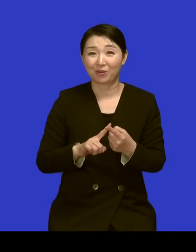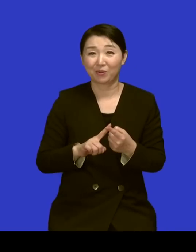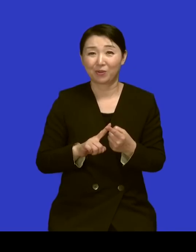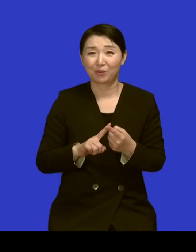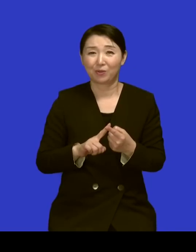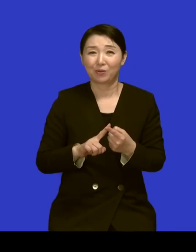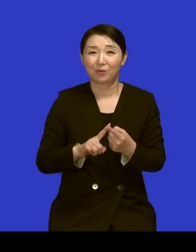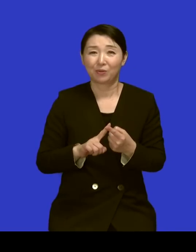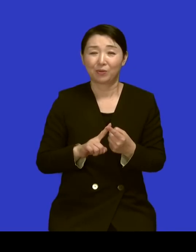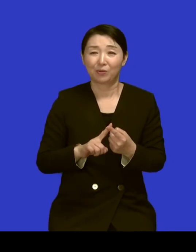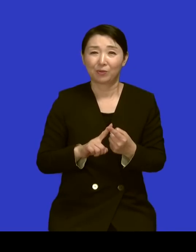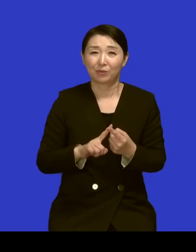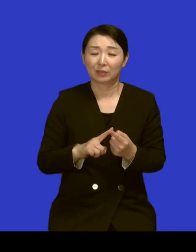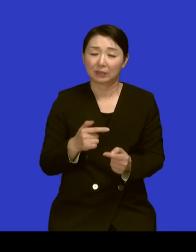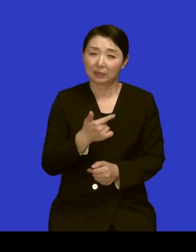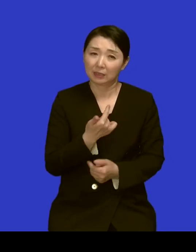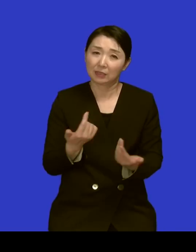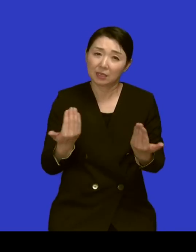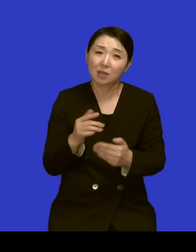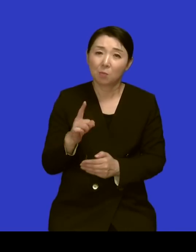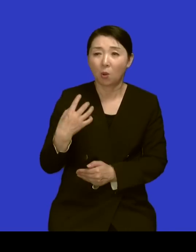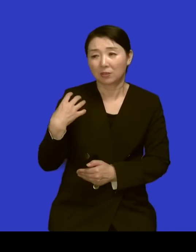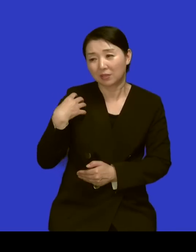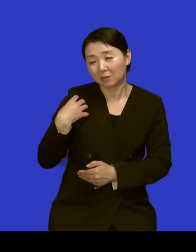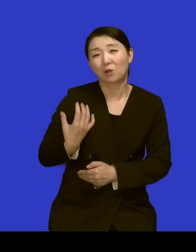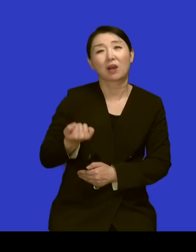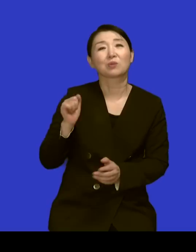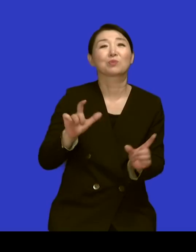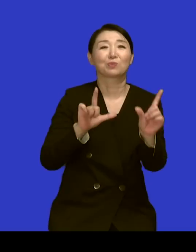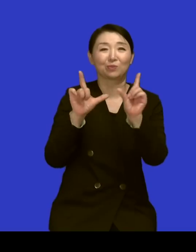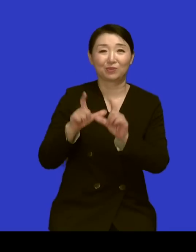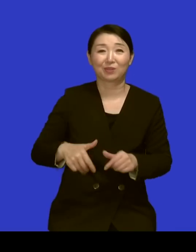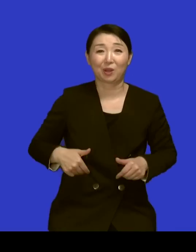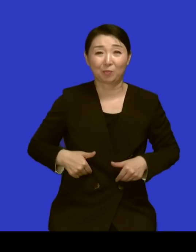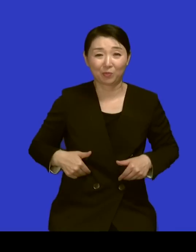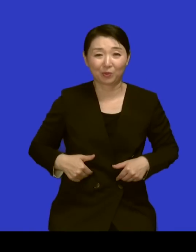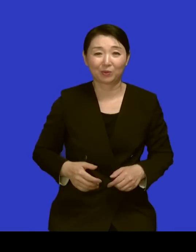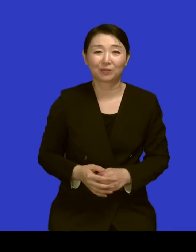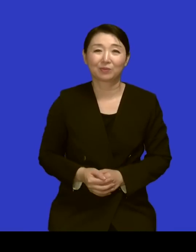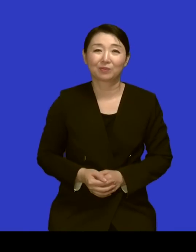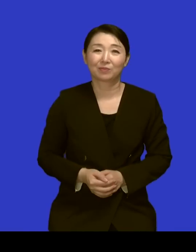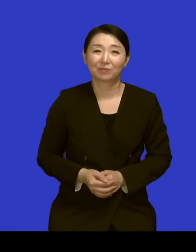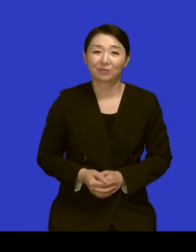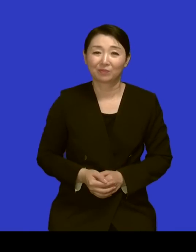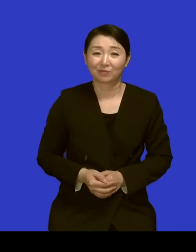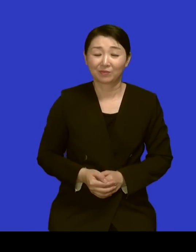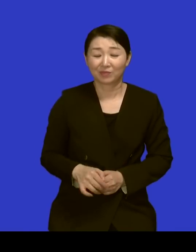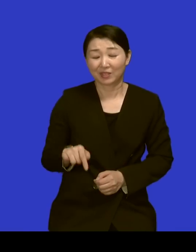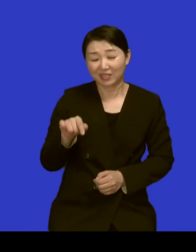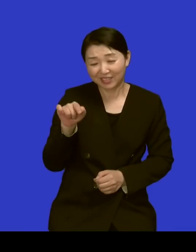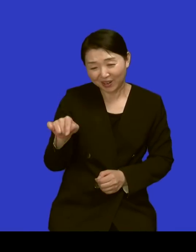책임감 느끼고 사는 거였거든요 그러니 그런 것들이 쌓이다 보니까 약간